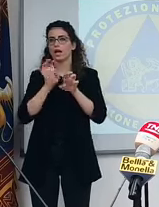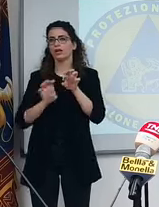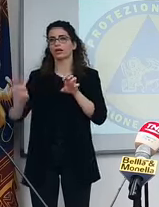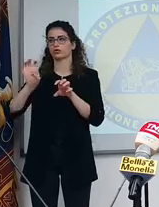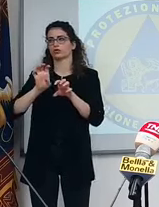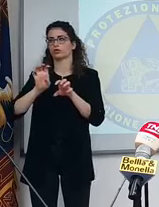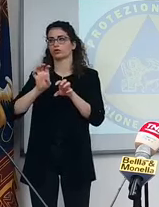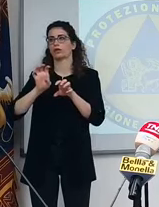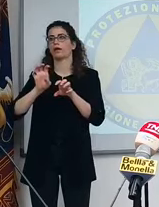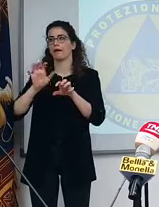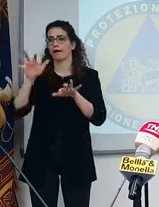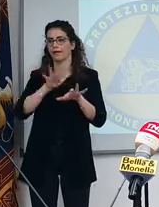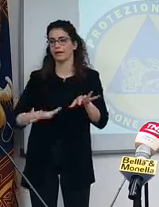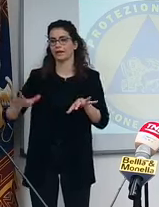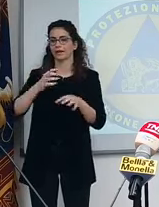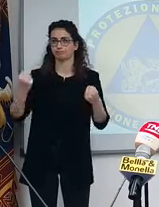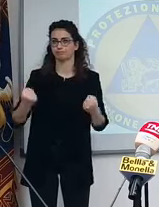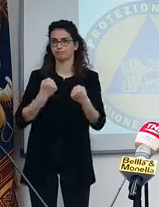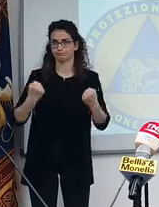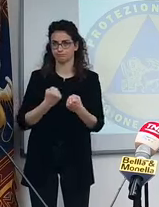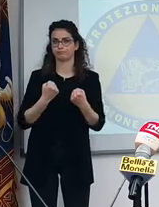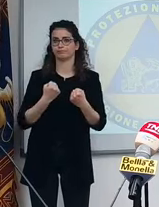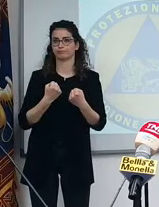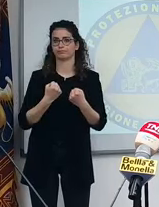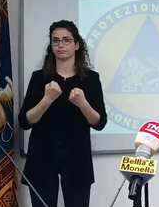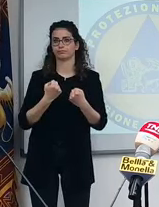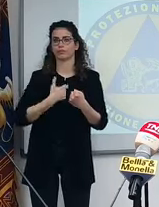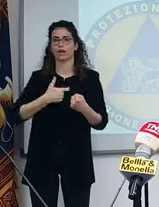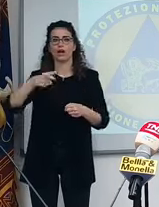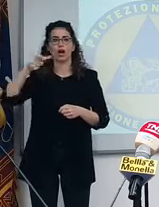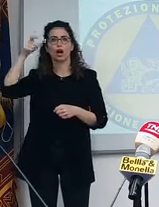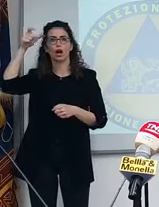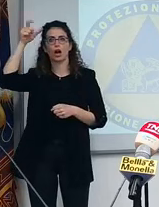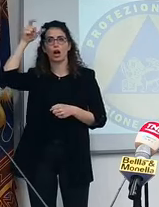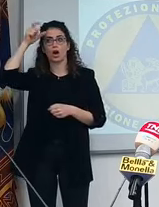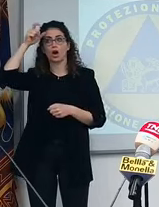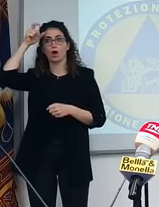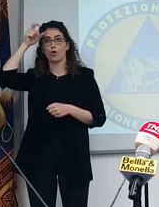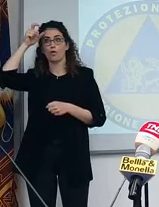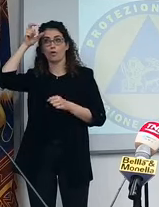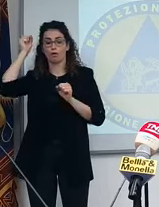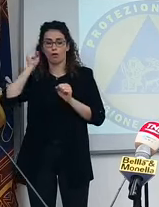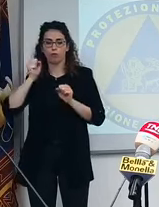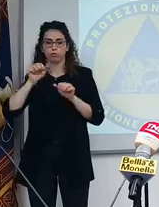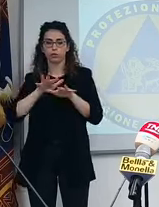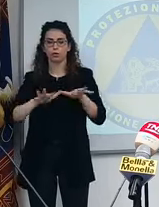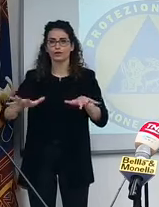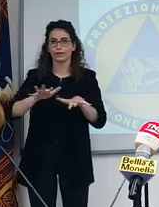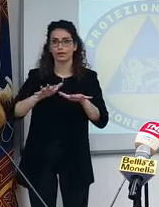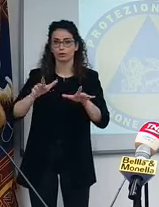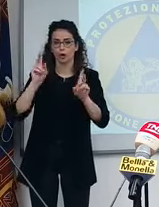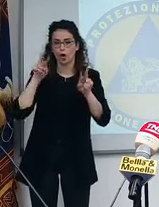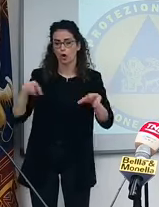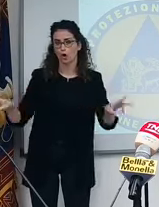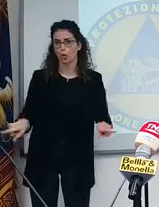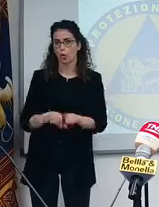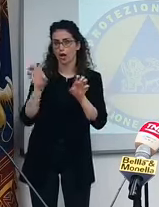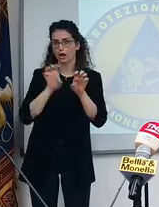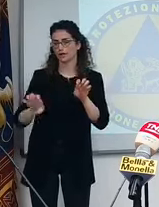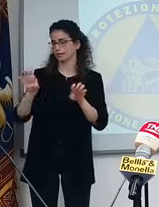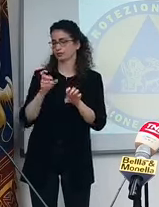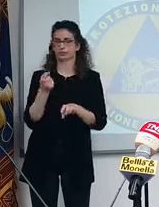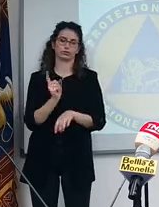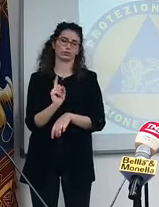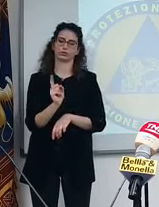riescono ad essere la parte operativa che nessun Governo nazionale potrebbe avere. Cioè, è illusorio pensare che un Governo